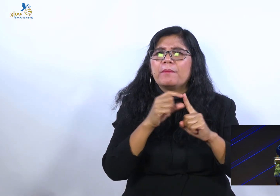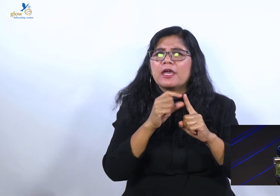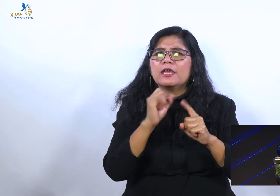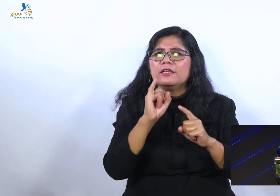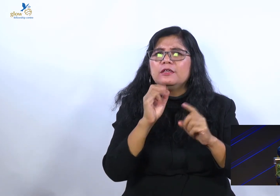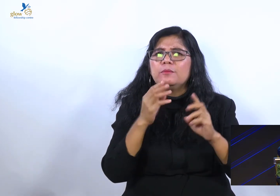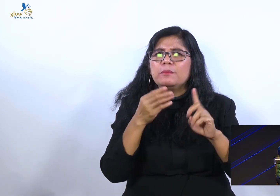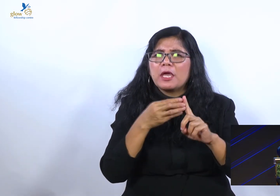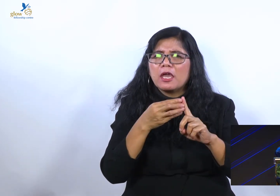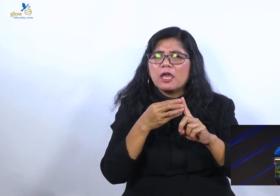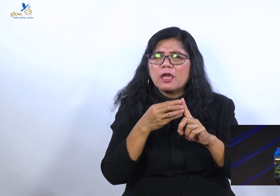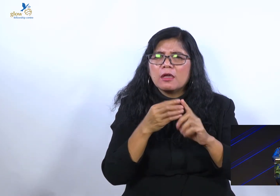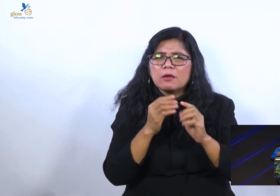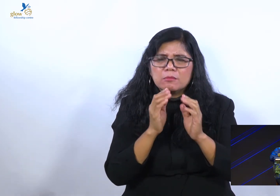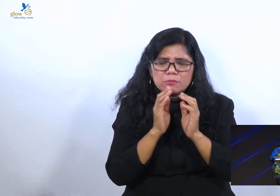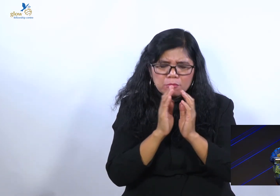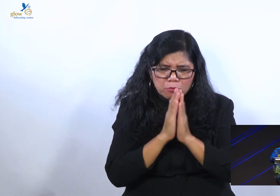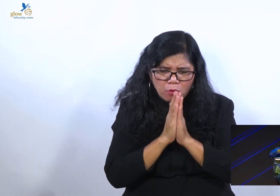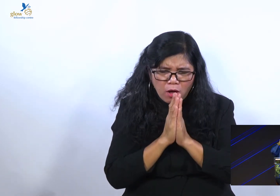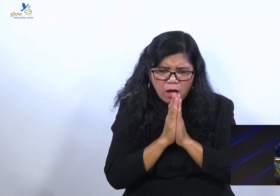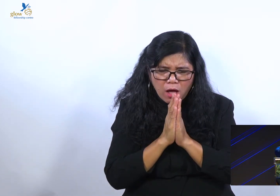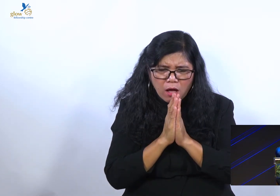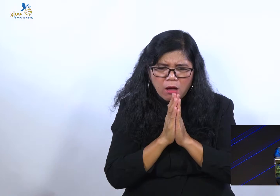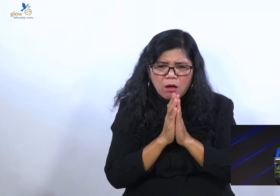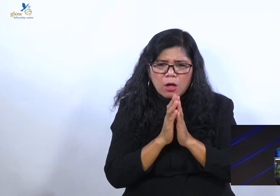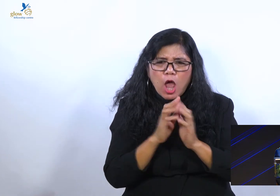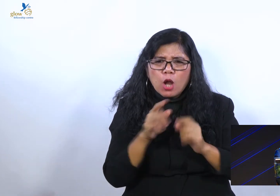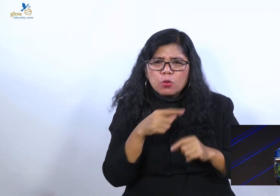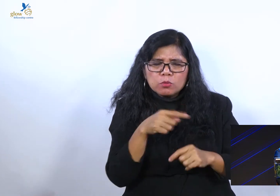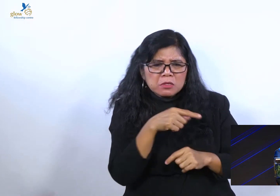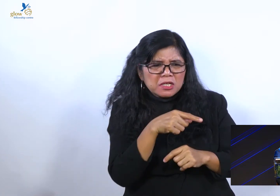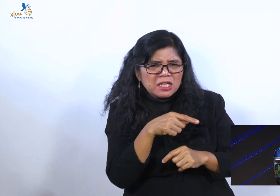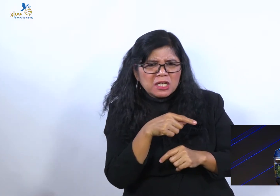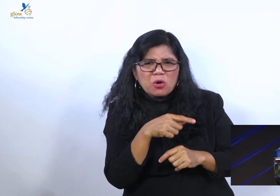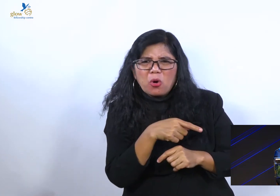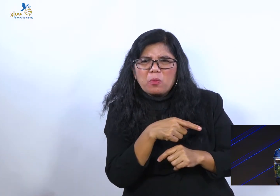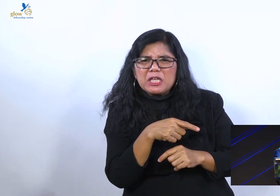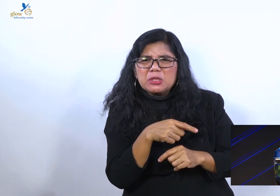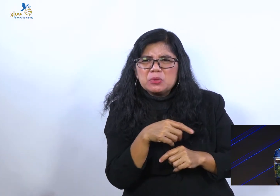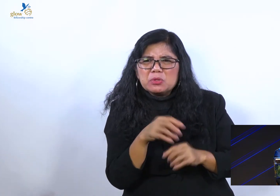ya. Orang kayak gitu gak bisa masuk surga. Kenapa? Karena hatimu busuk. Terus dah.